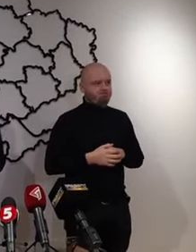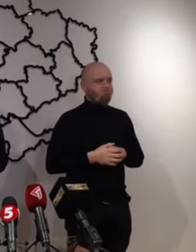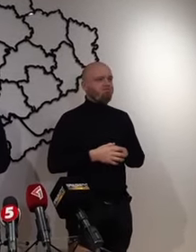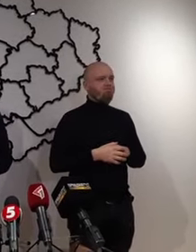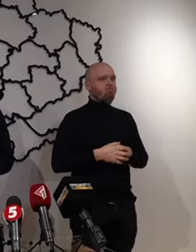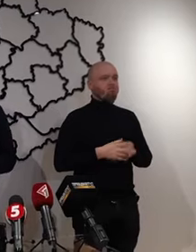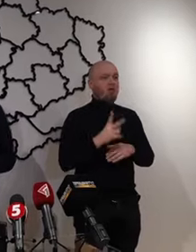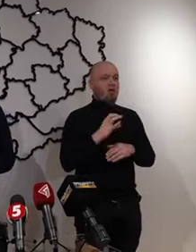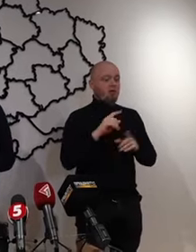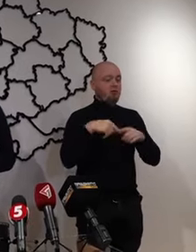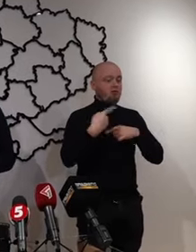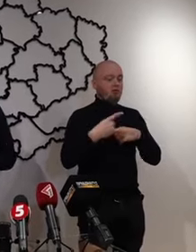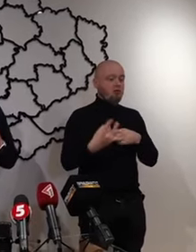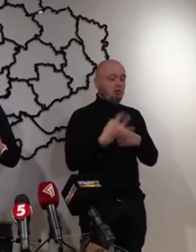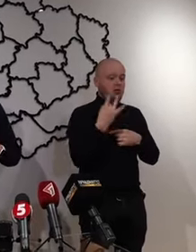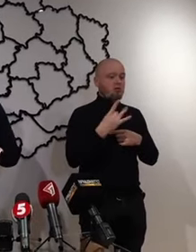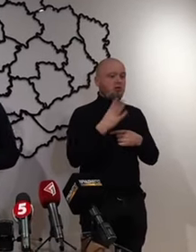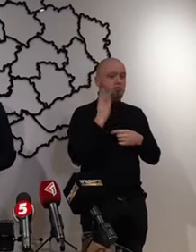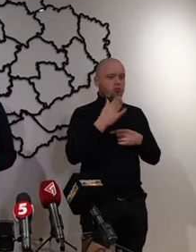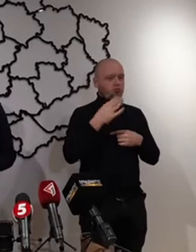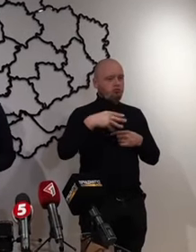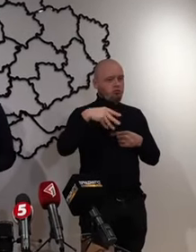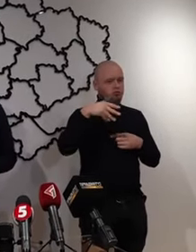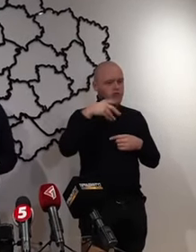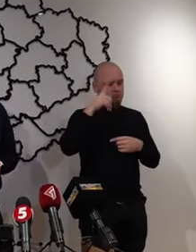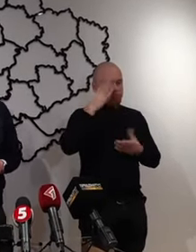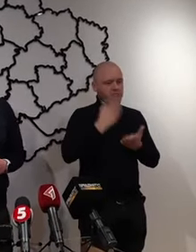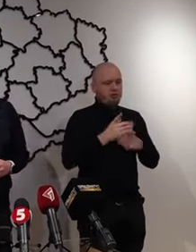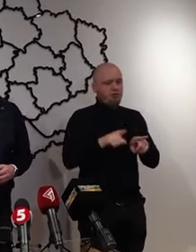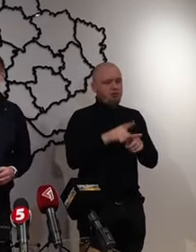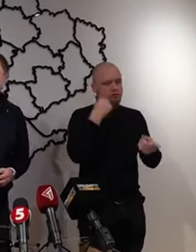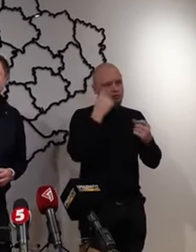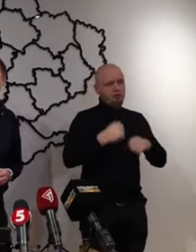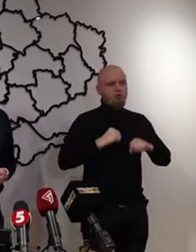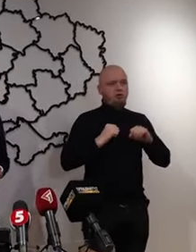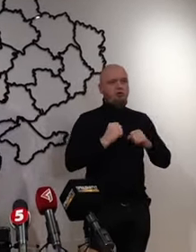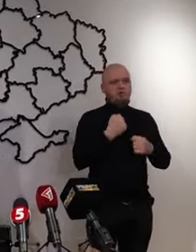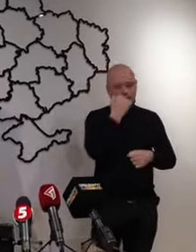Але на наступний раз буду озброєний. Добре. Дякую. Дякую.